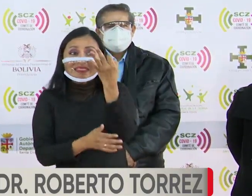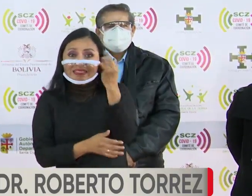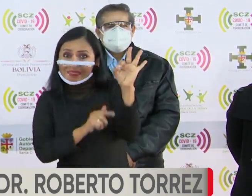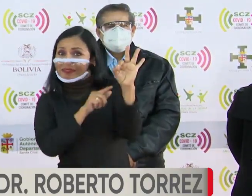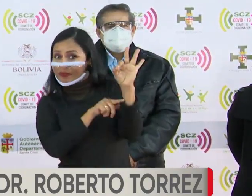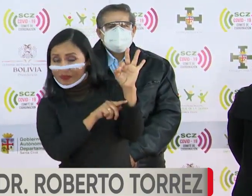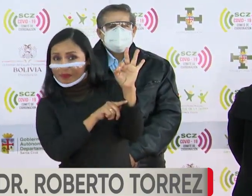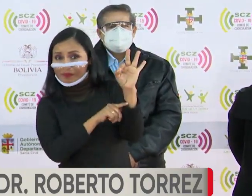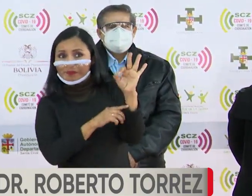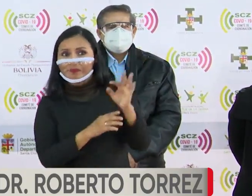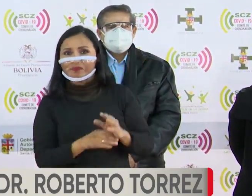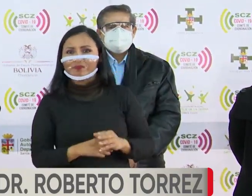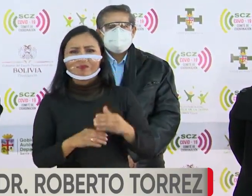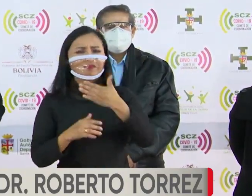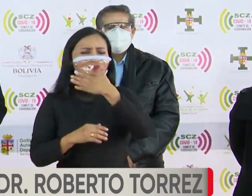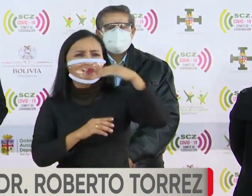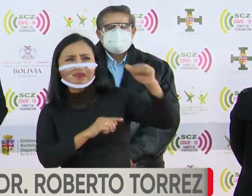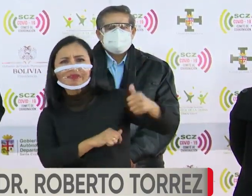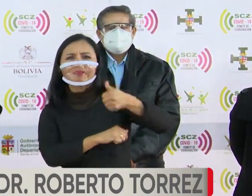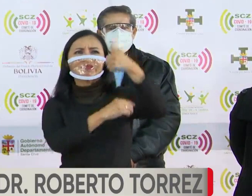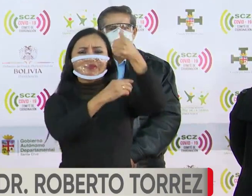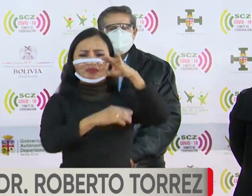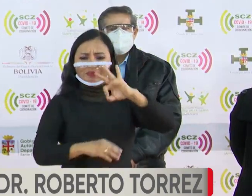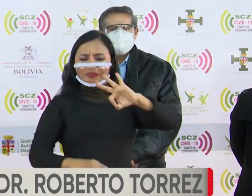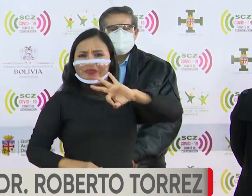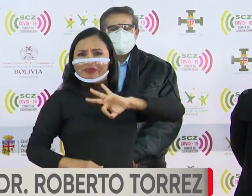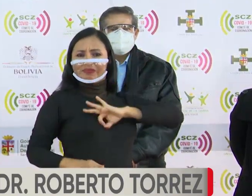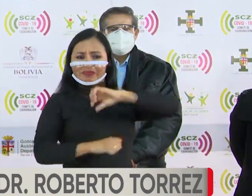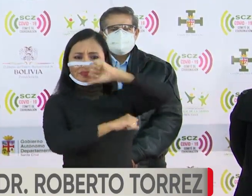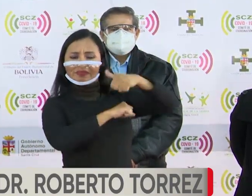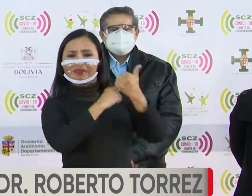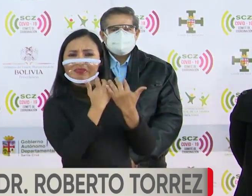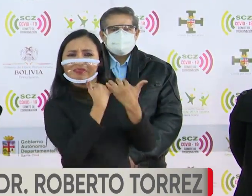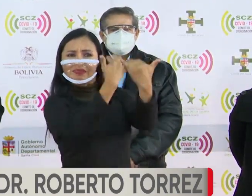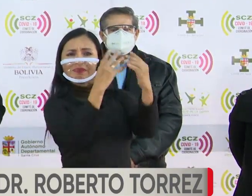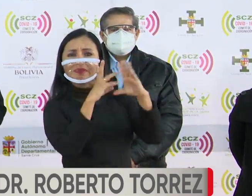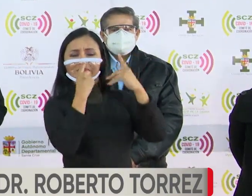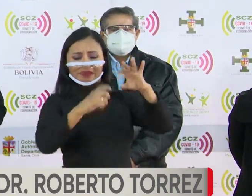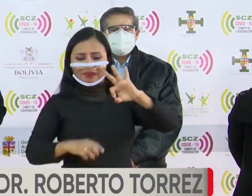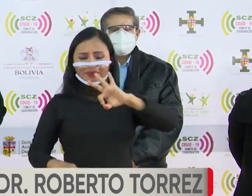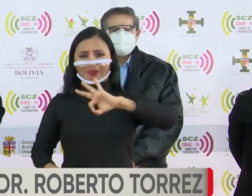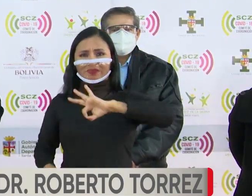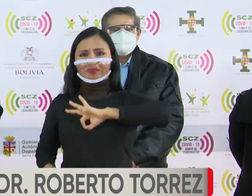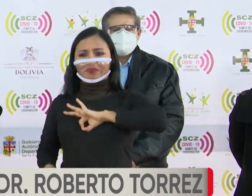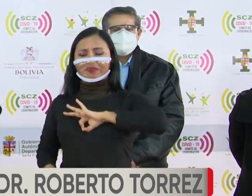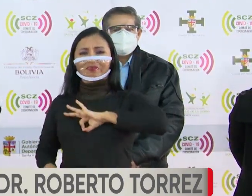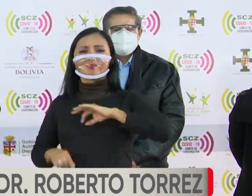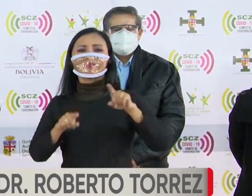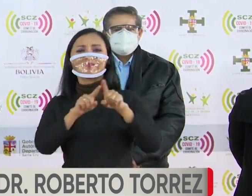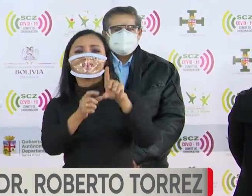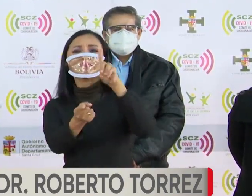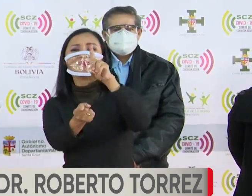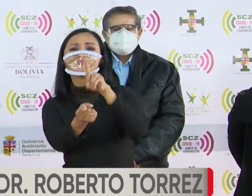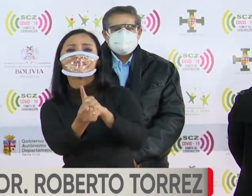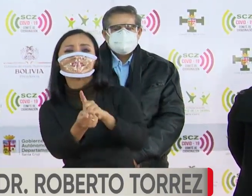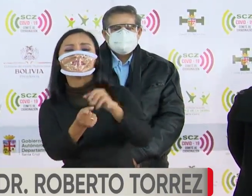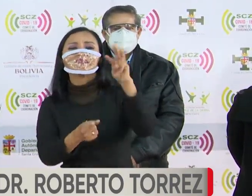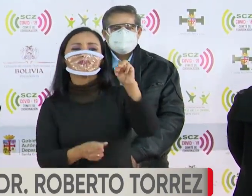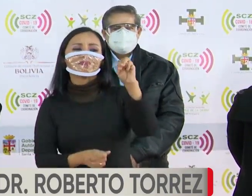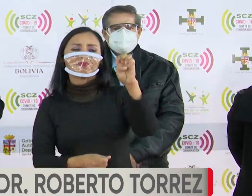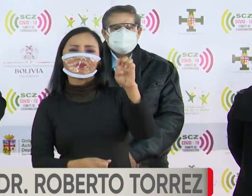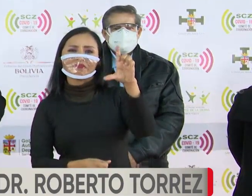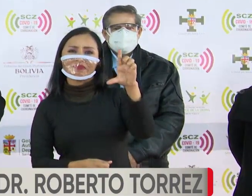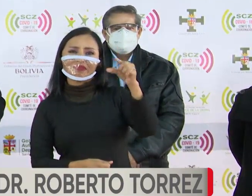2019, con la mayor distinción de la Asamblea Departamental, con la medalla del doctor Melchor Pinto Parada.